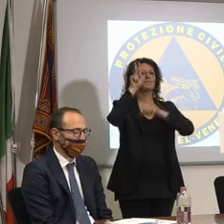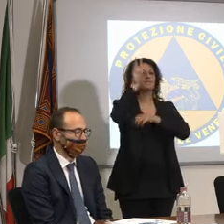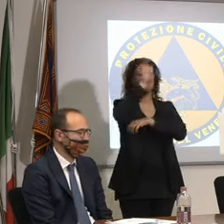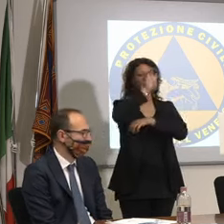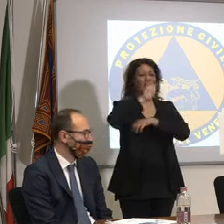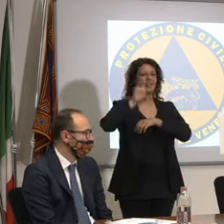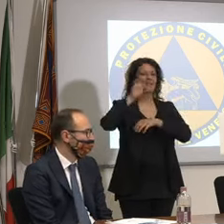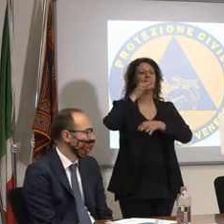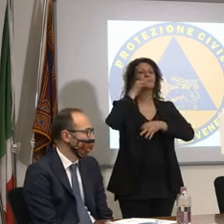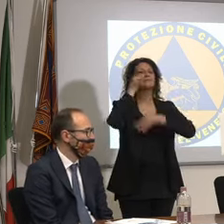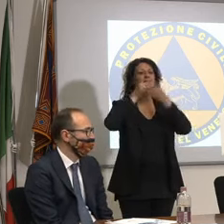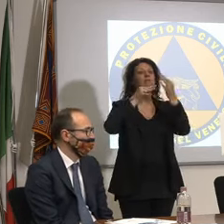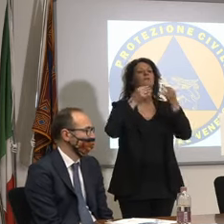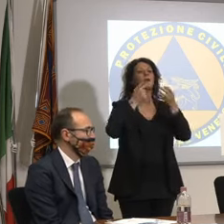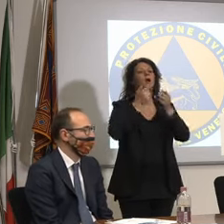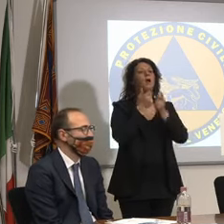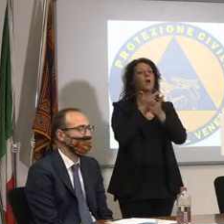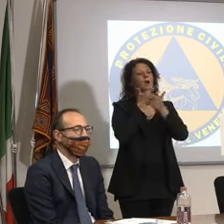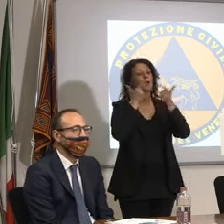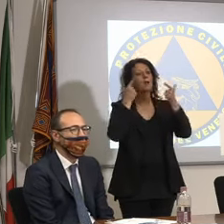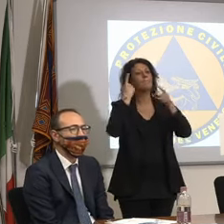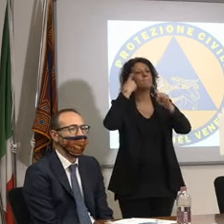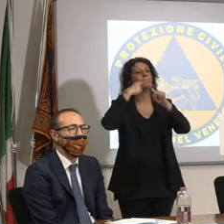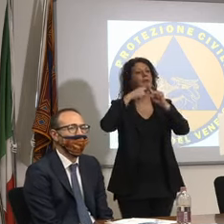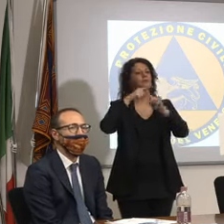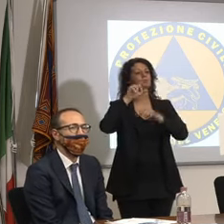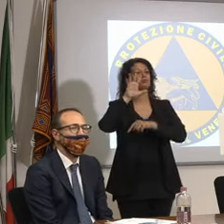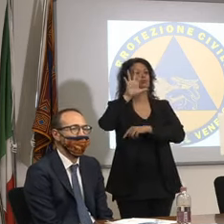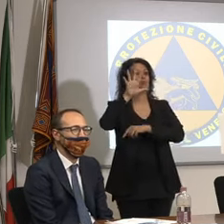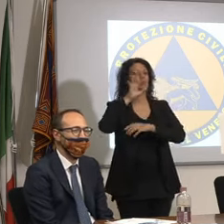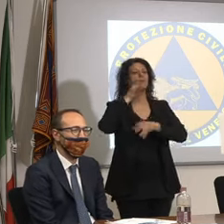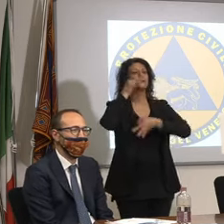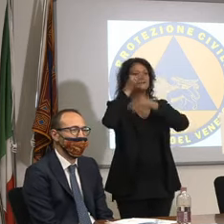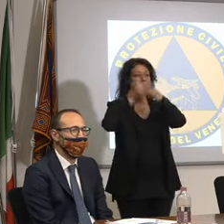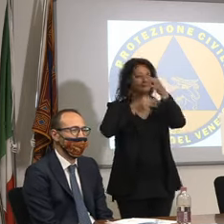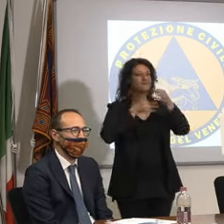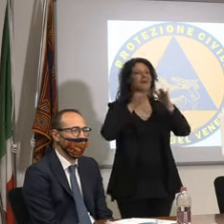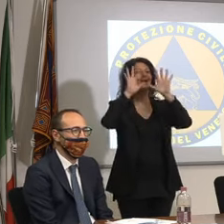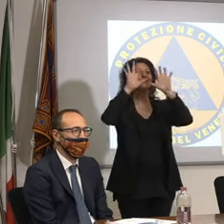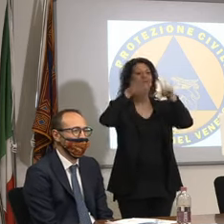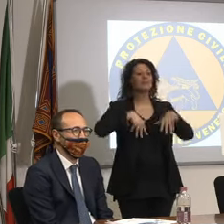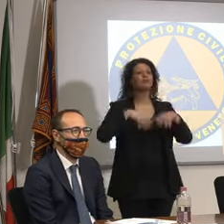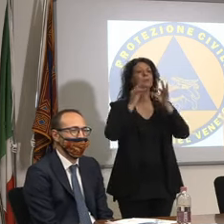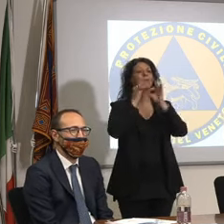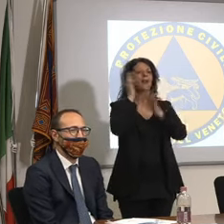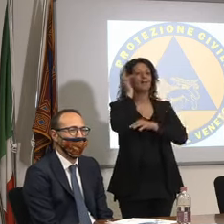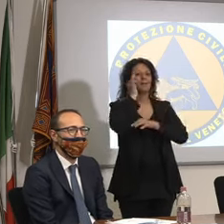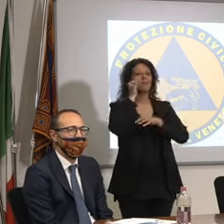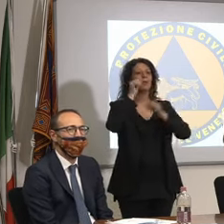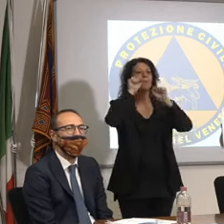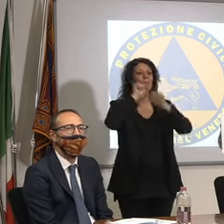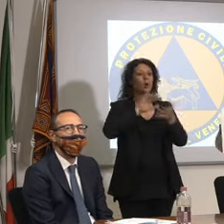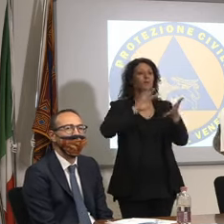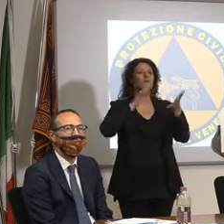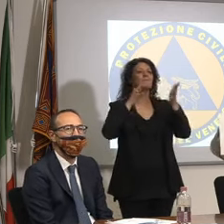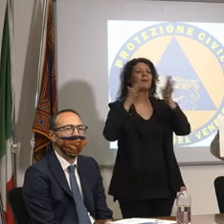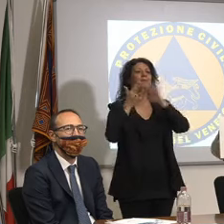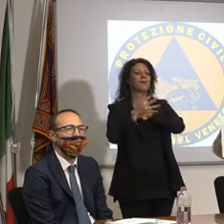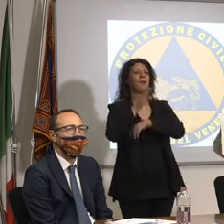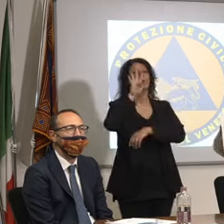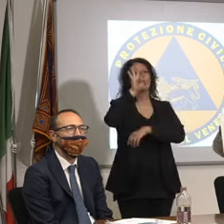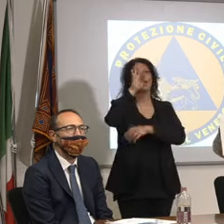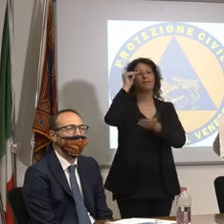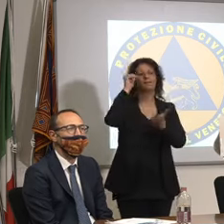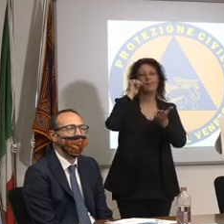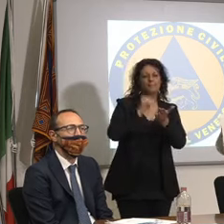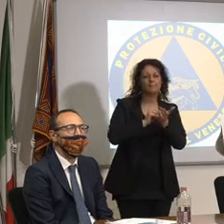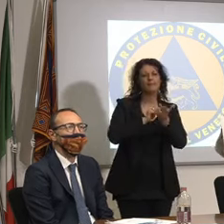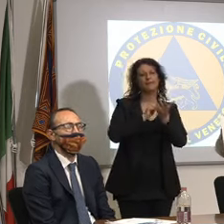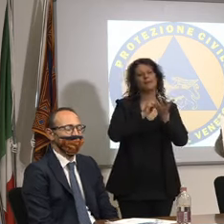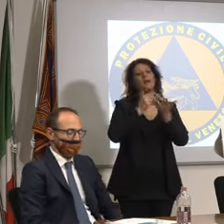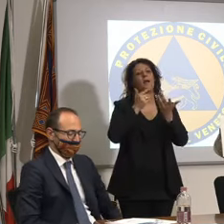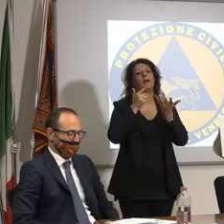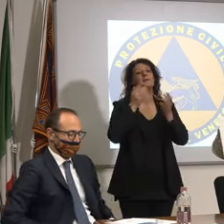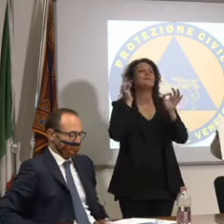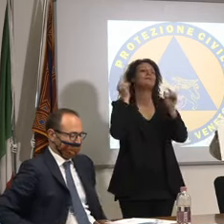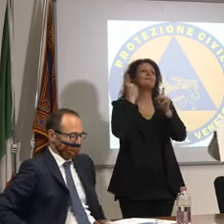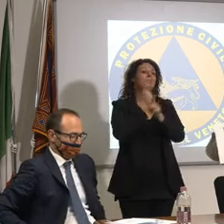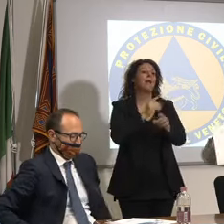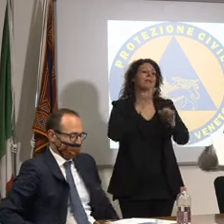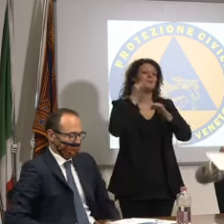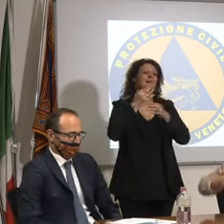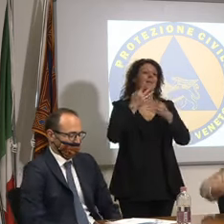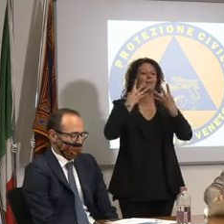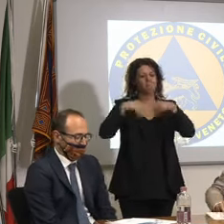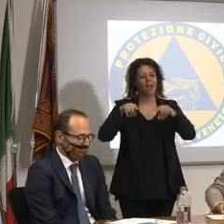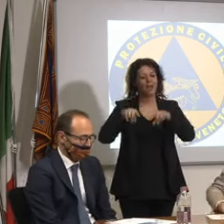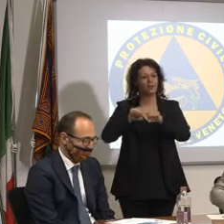cioè dire i 10.000 possono diventare 40 50 mila se tutti andassero al regime se non ci sono problemi se non si rompono macchine